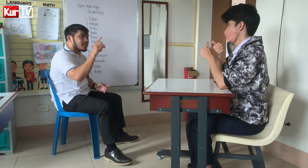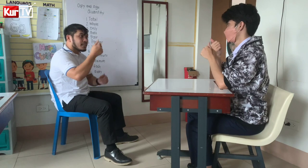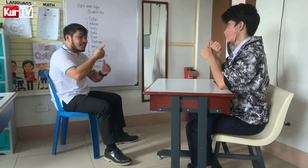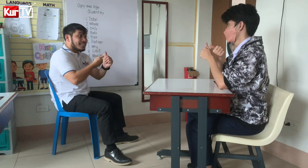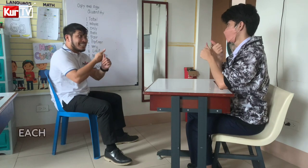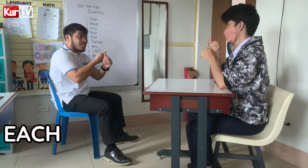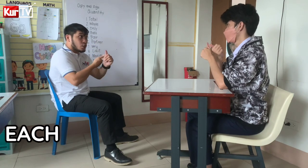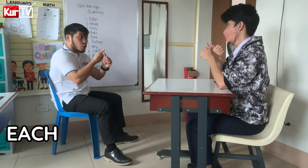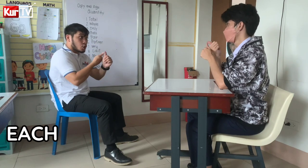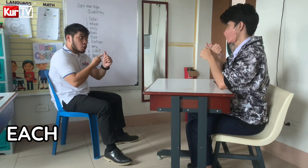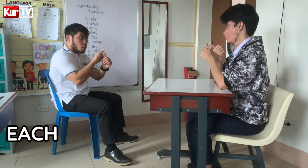Each.